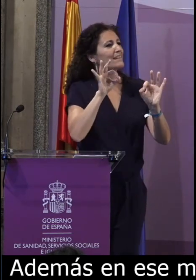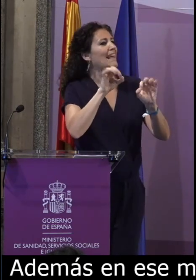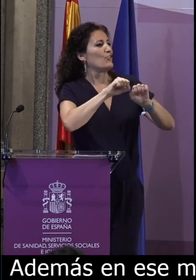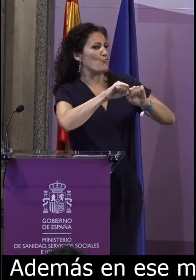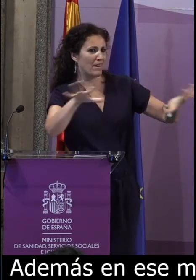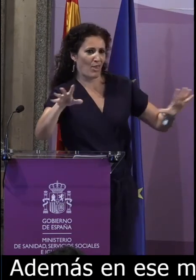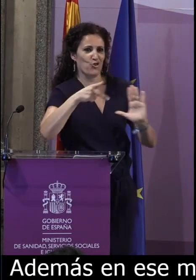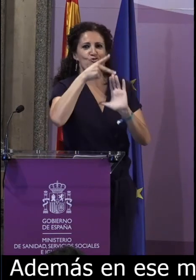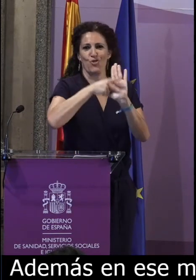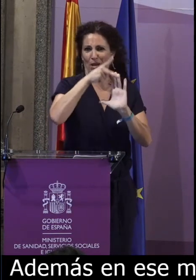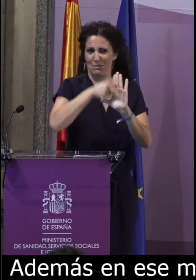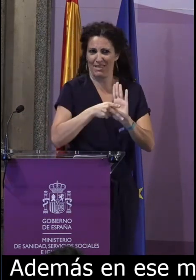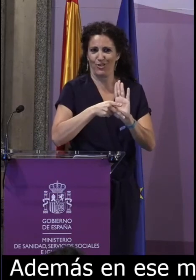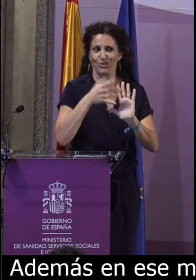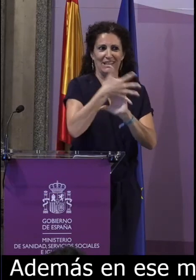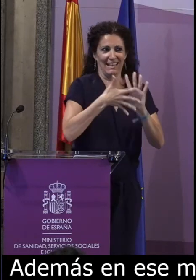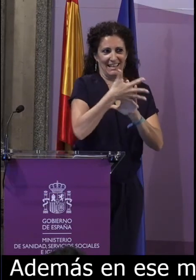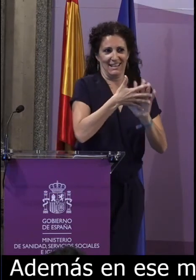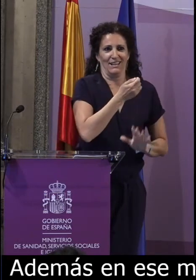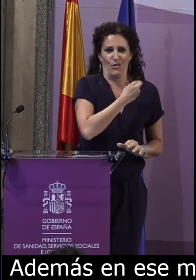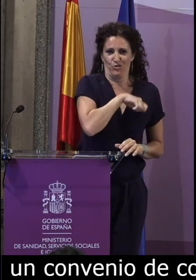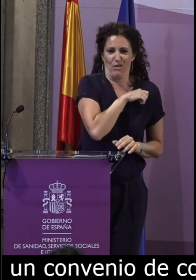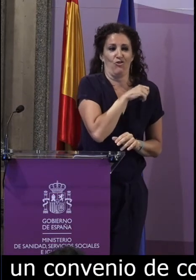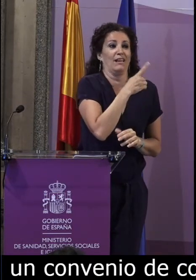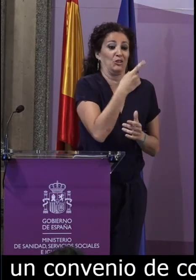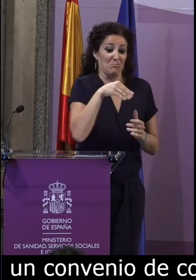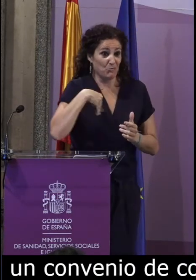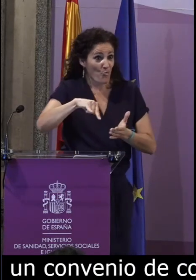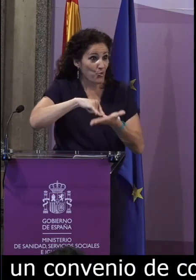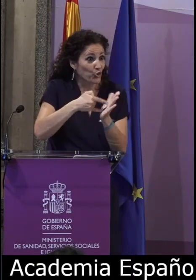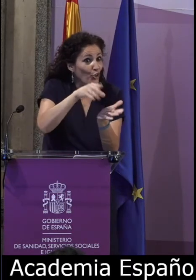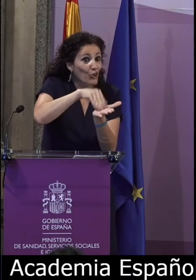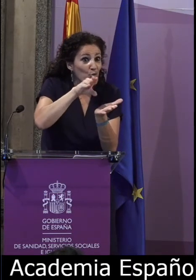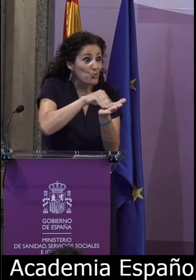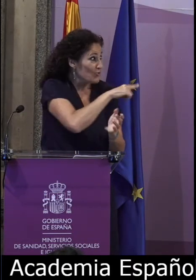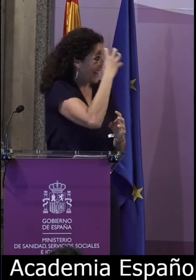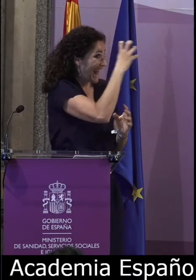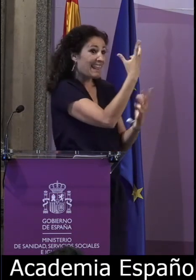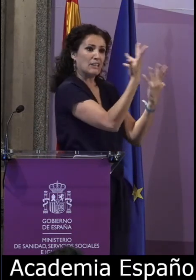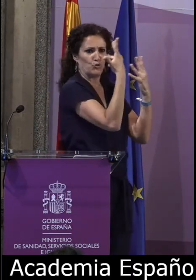promover y normalizar y normativizar la lengua de signos española.